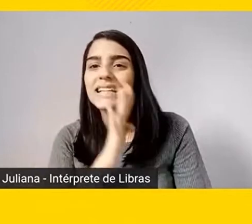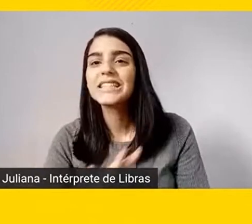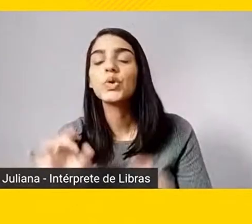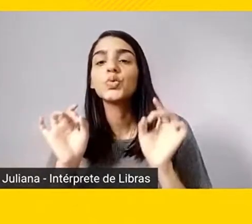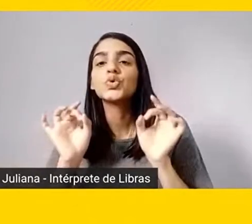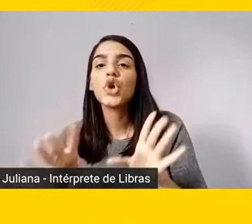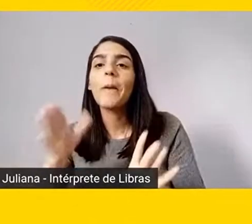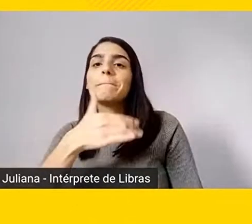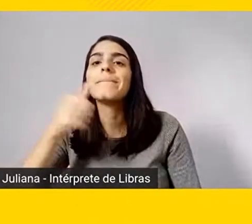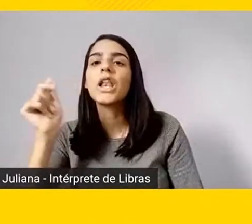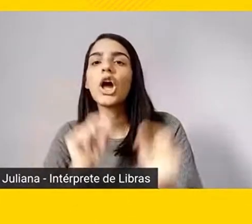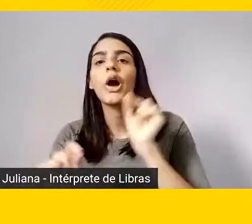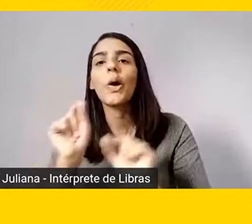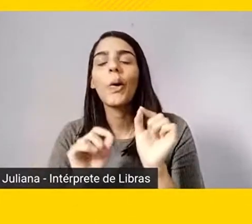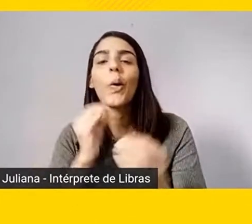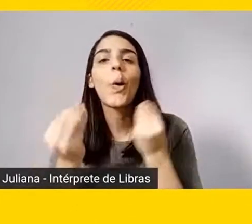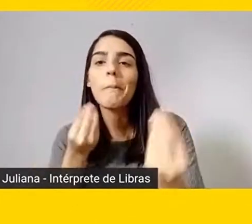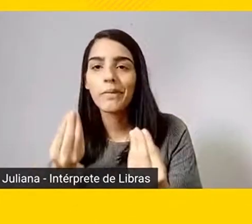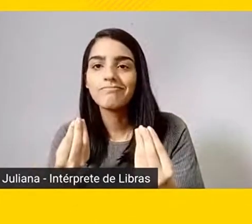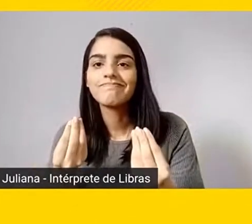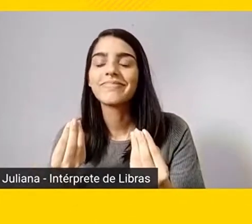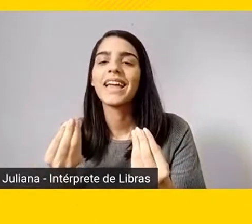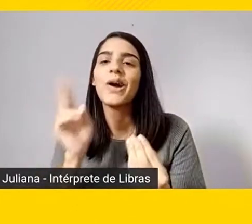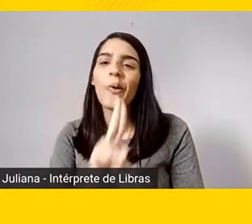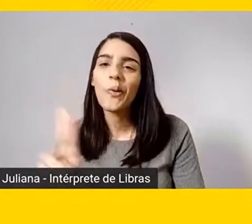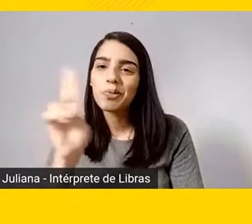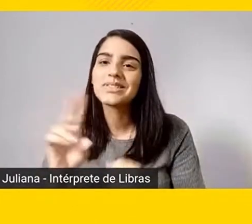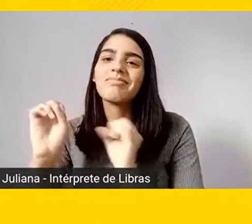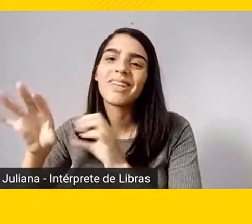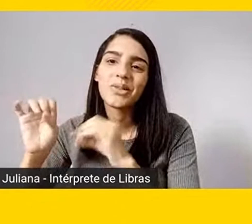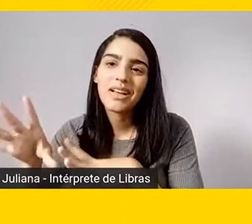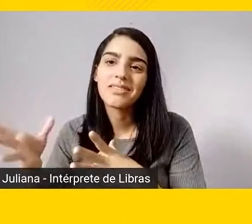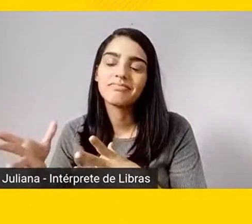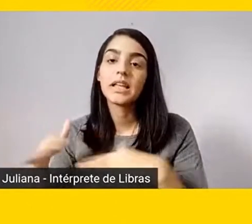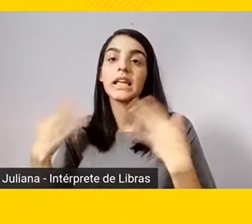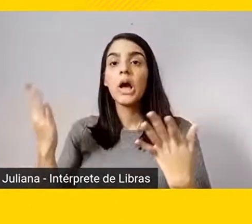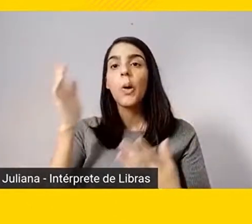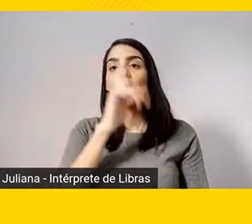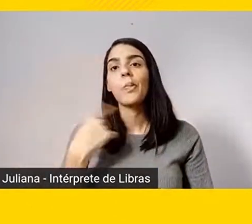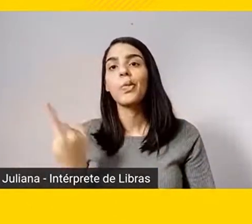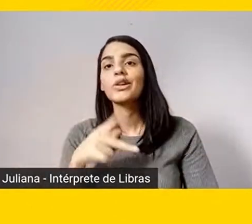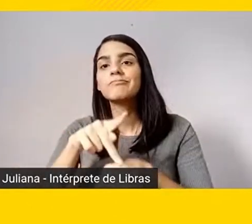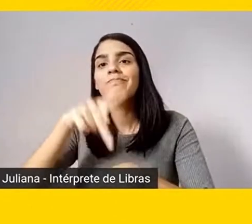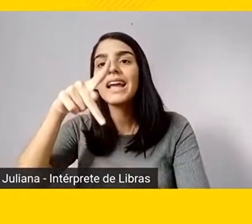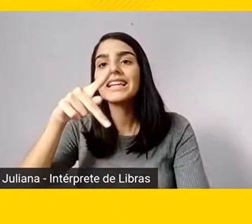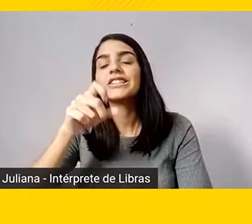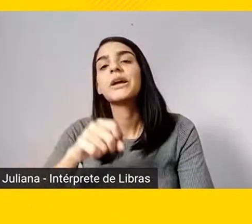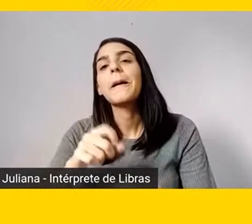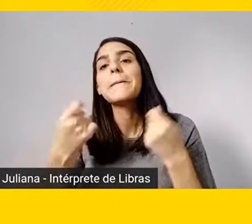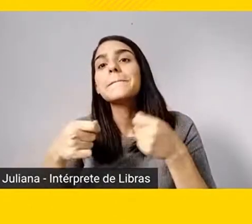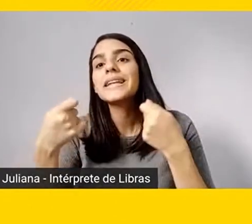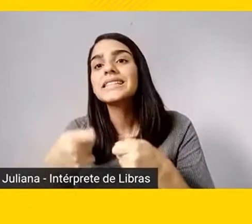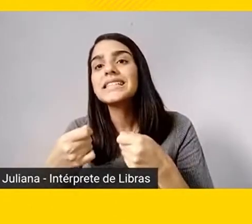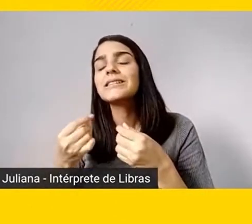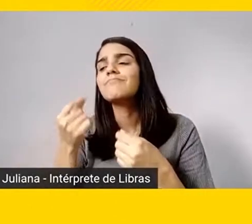Então, o nosso país precisa de mais investimento nessas áreas, de educação, ciência e tecnologia, para que a gente amplie